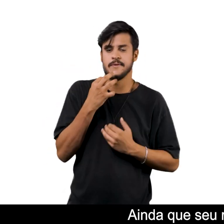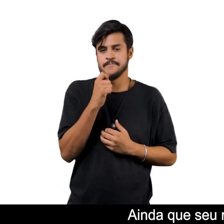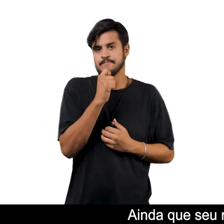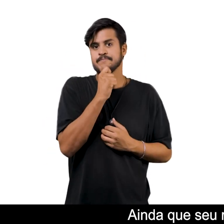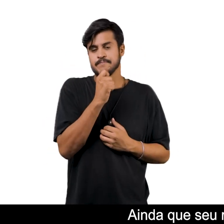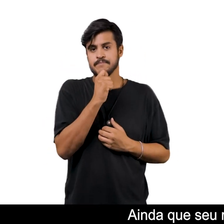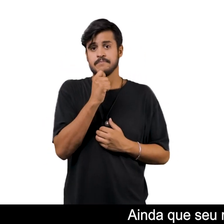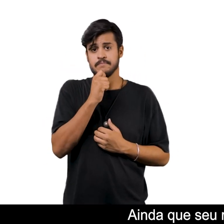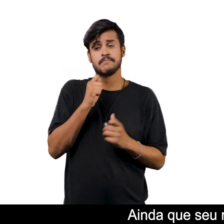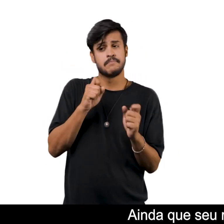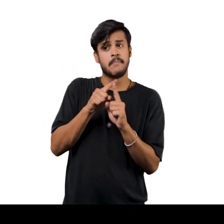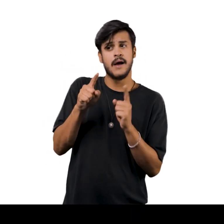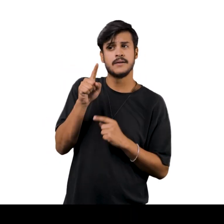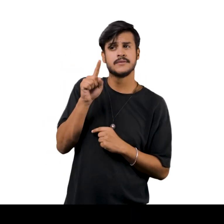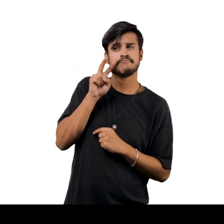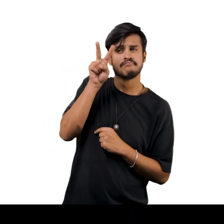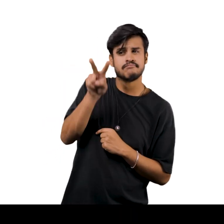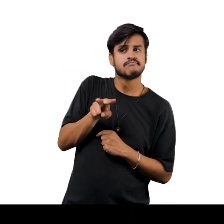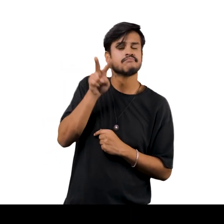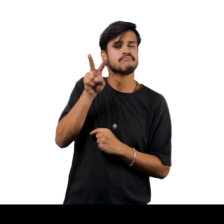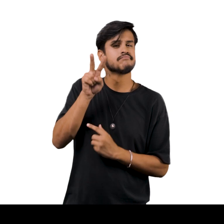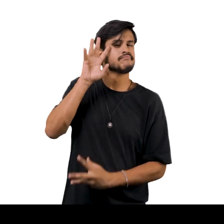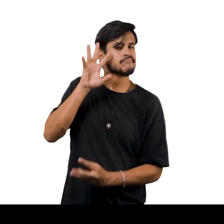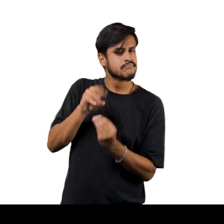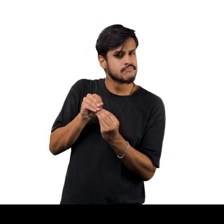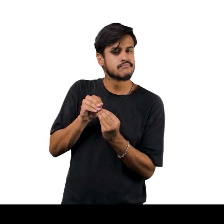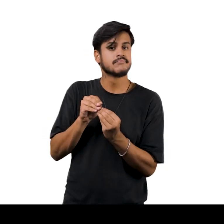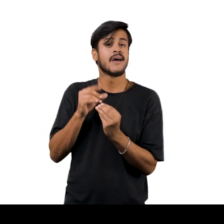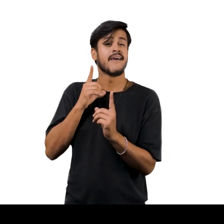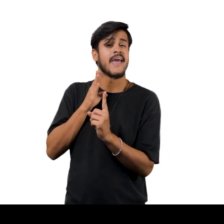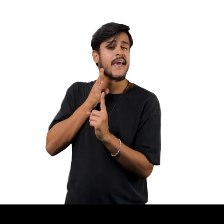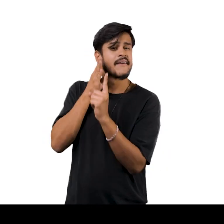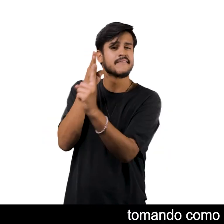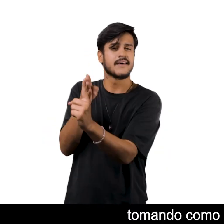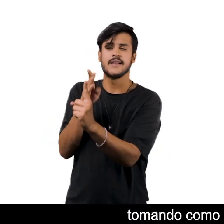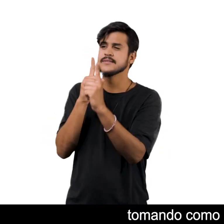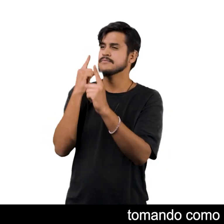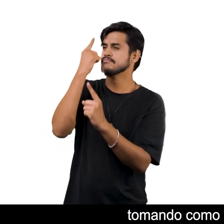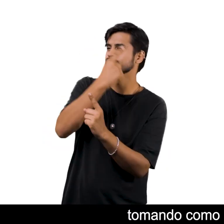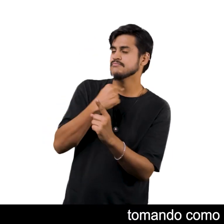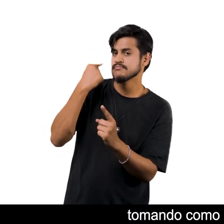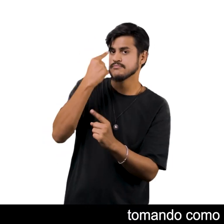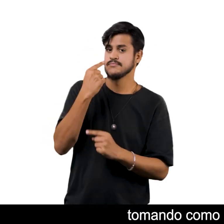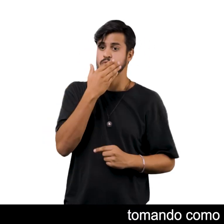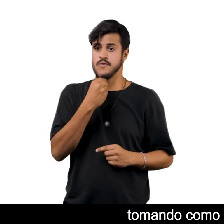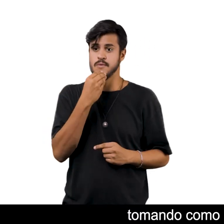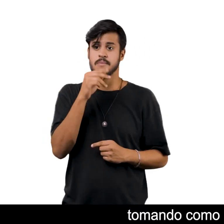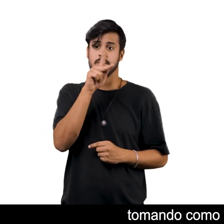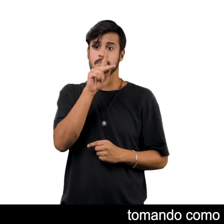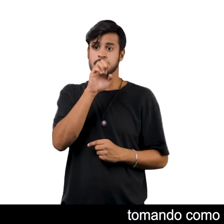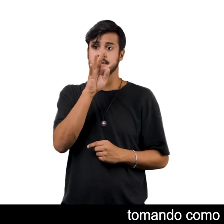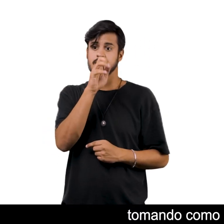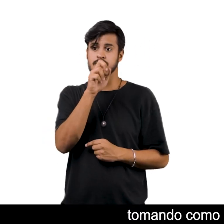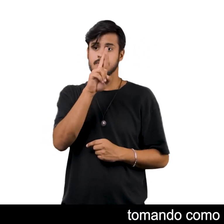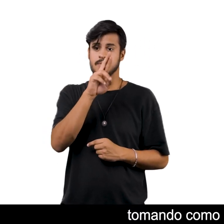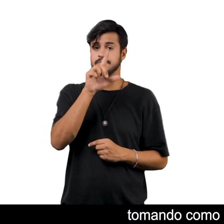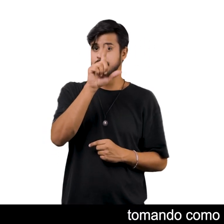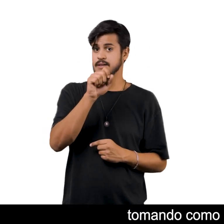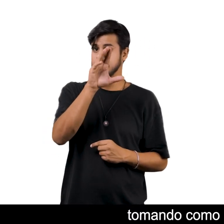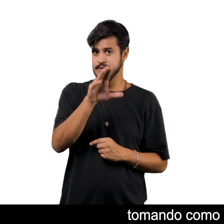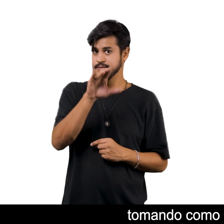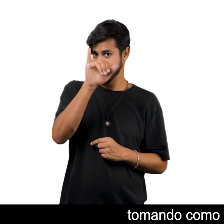completamente reconhecível Tudo indica que a figura foi feita Tomando como base as feições de Peter